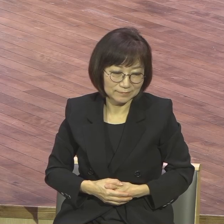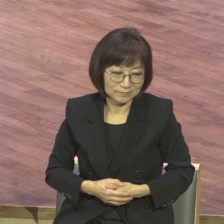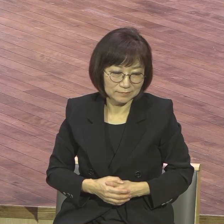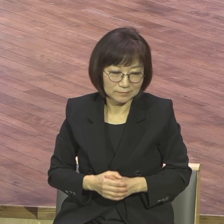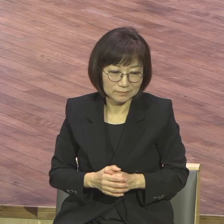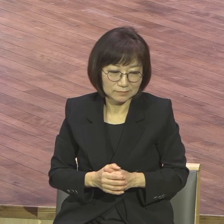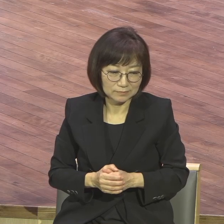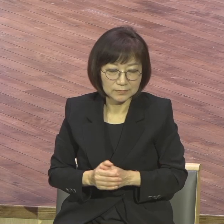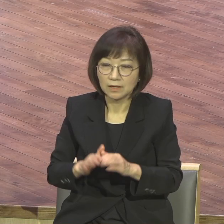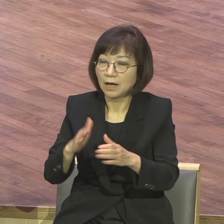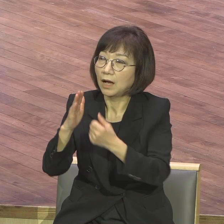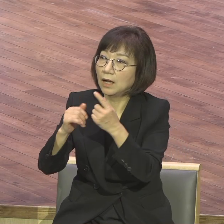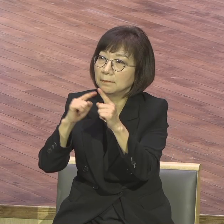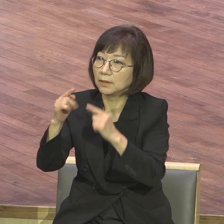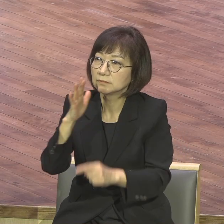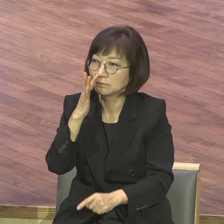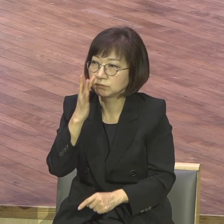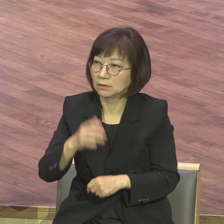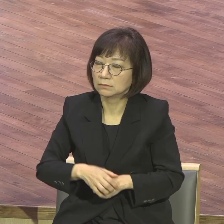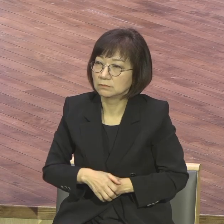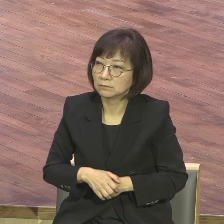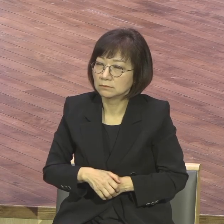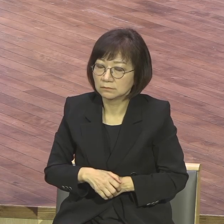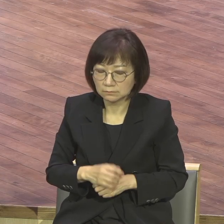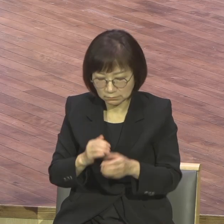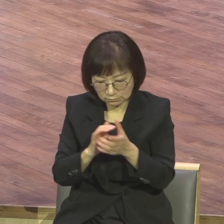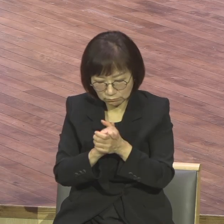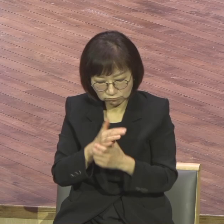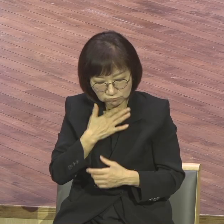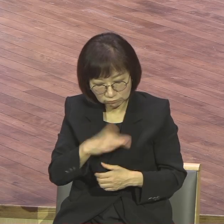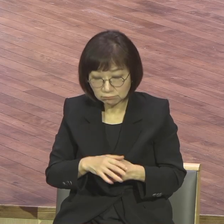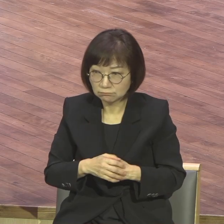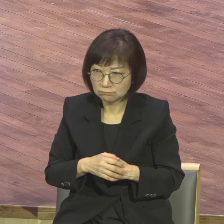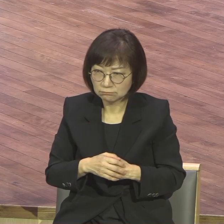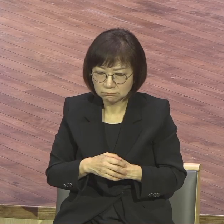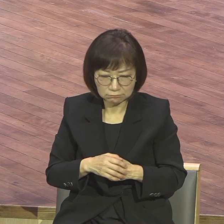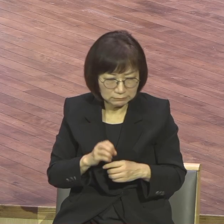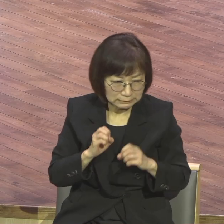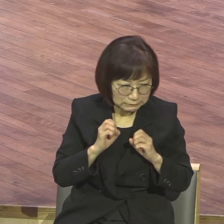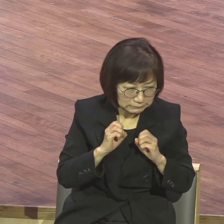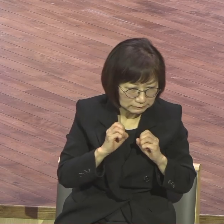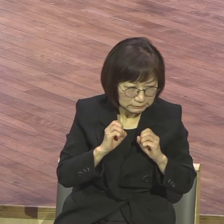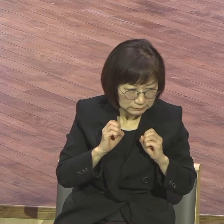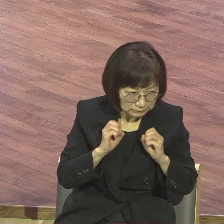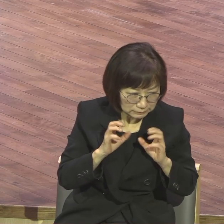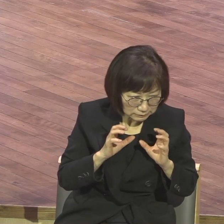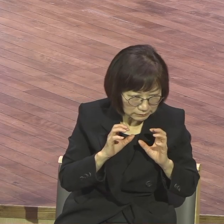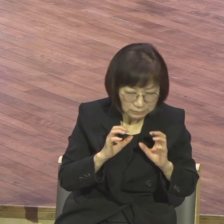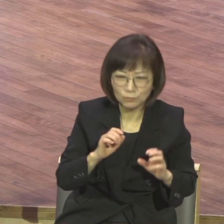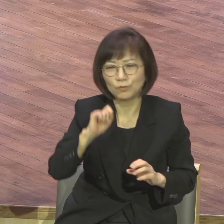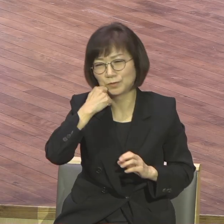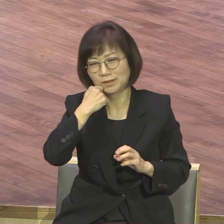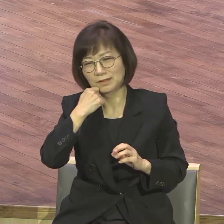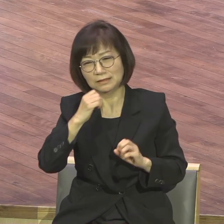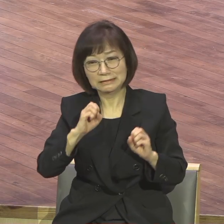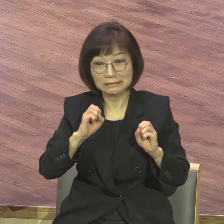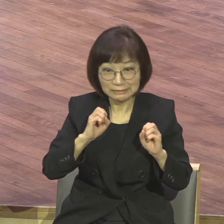되니까 정인이 안 되죠 기분이 안 되었으니까 나머지가 됩니까 싹 안 되죠 싹 다